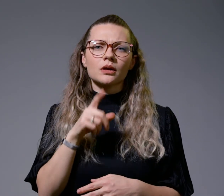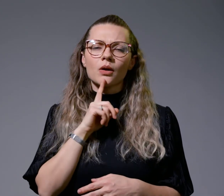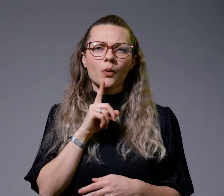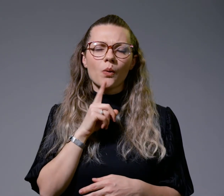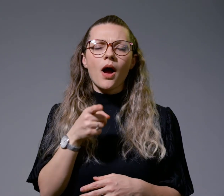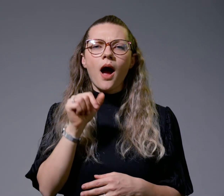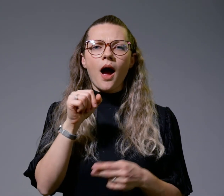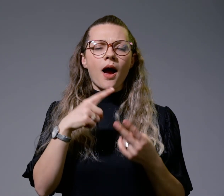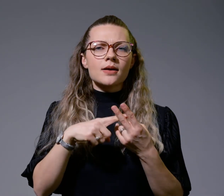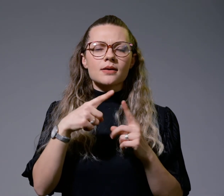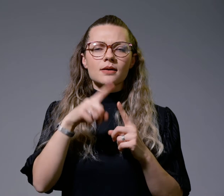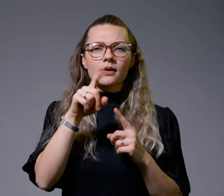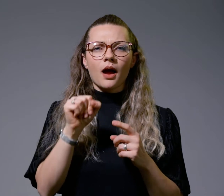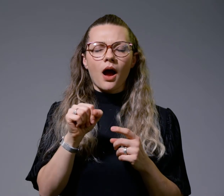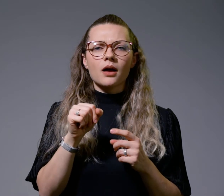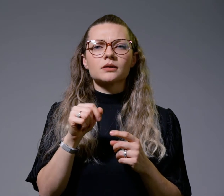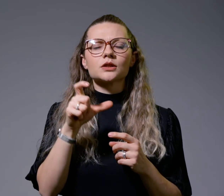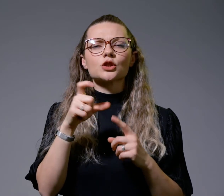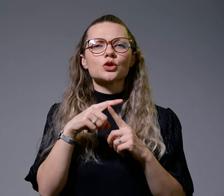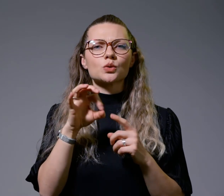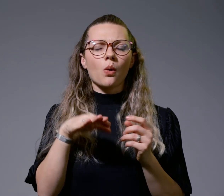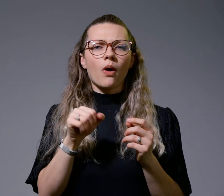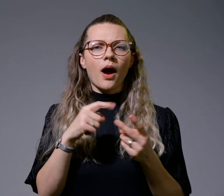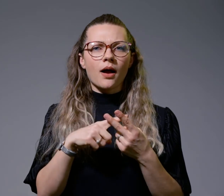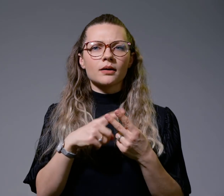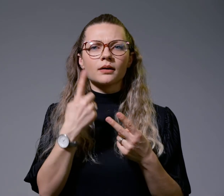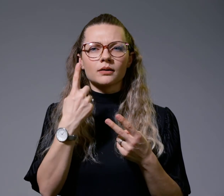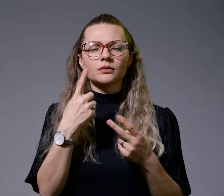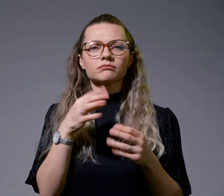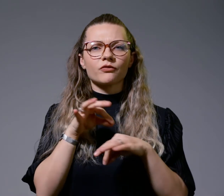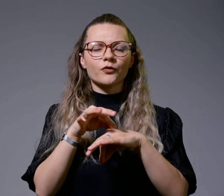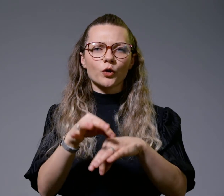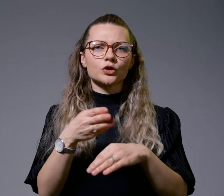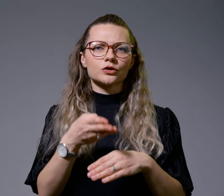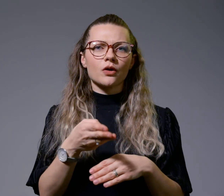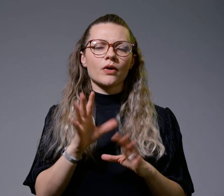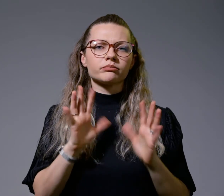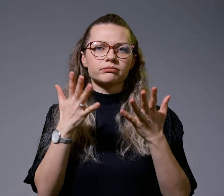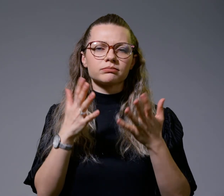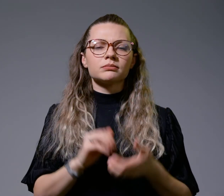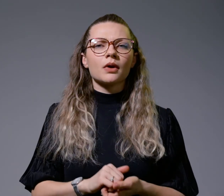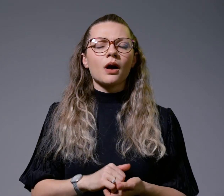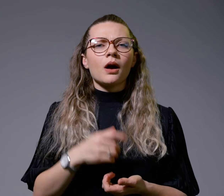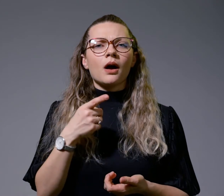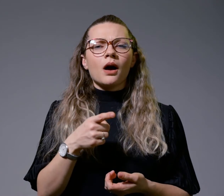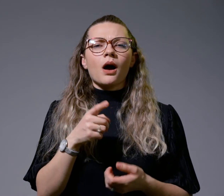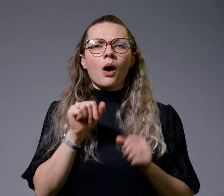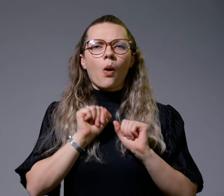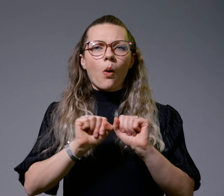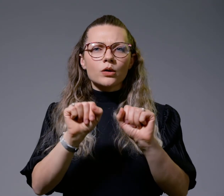Анја и Стојан, седни од водачите. Сепак и покрај смелиот отпор во тврдината пешта,